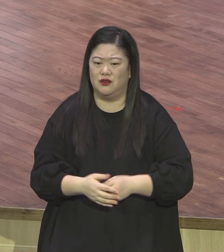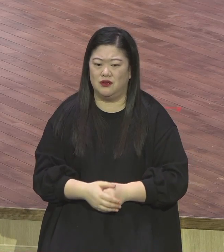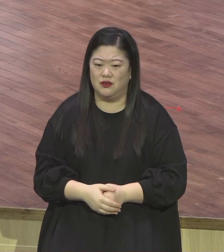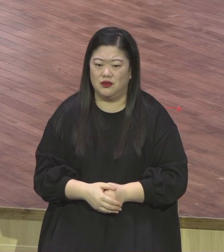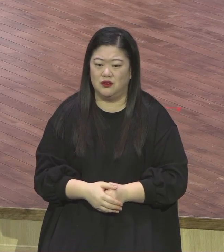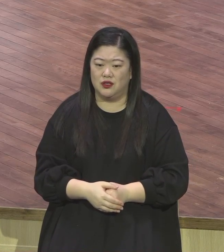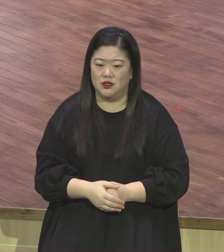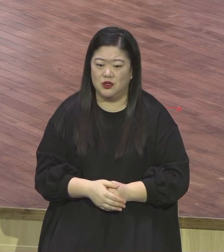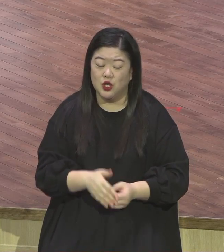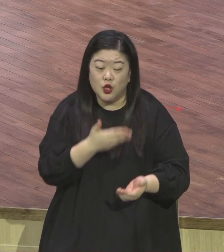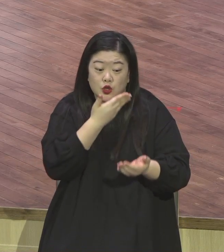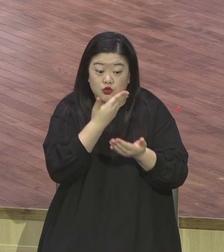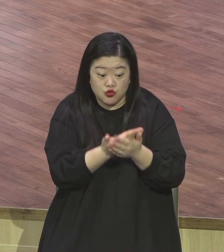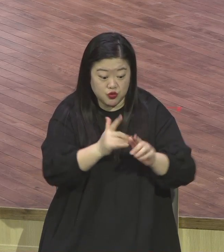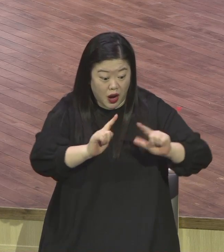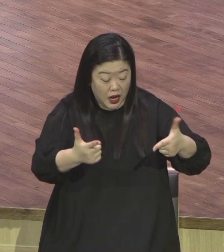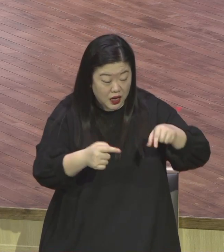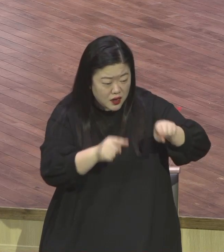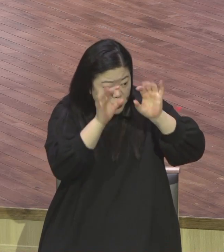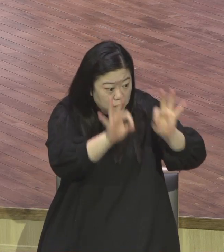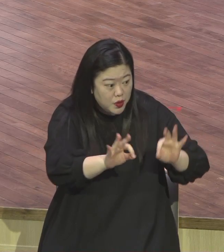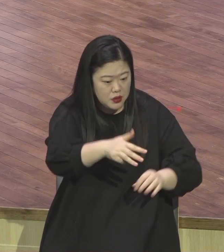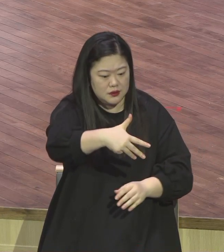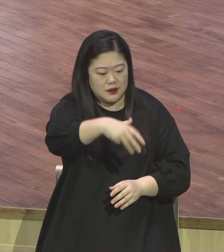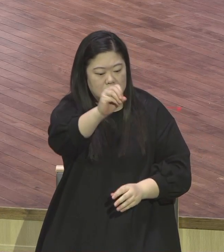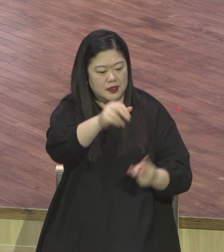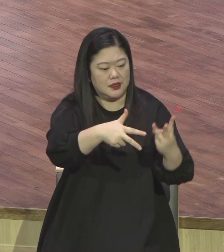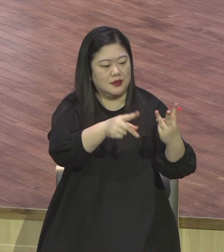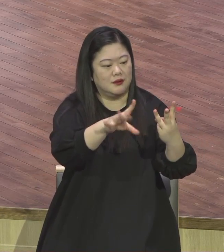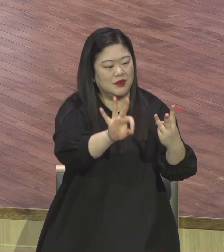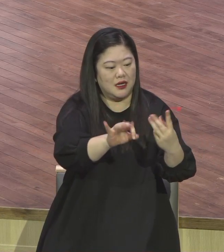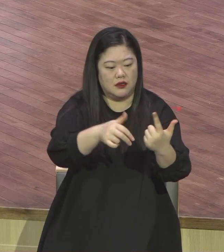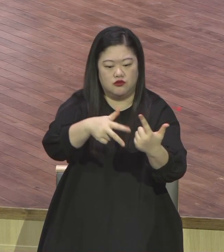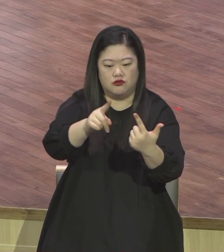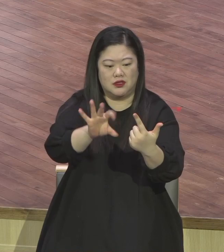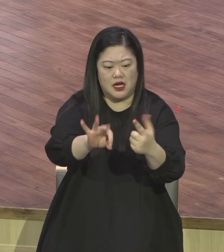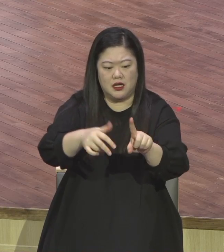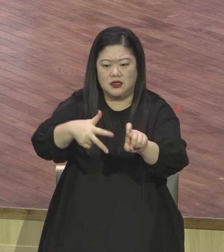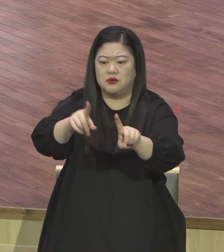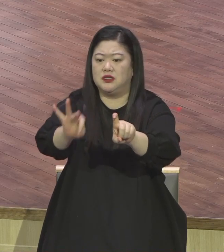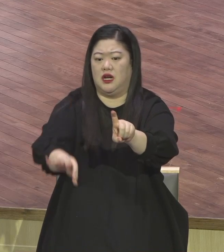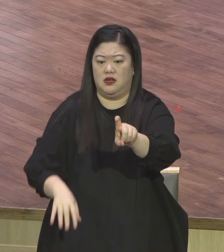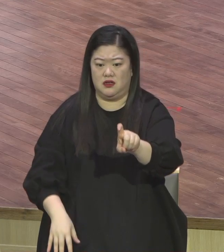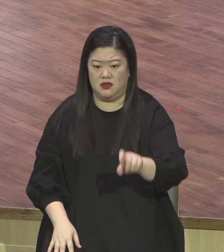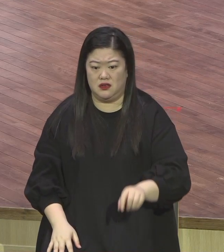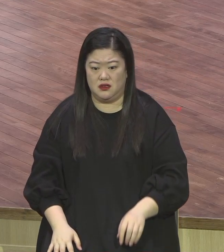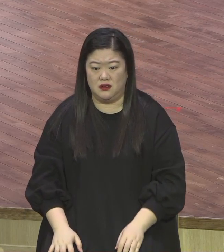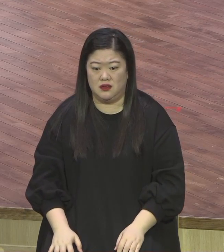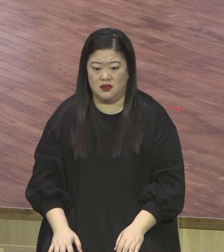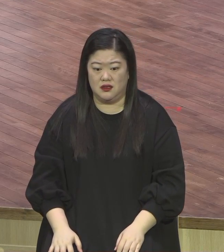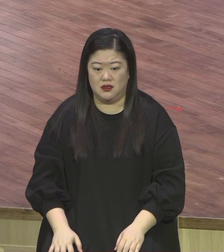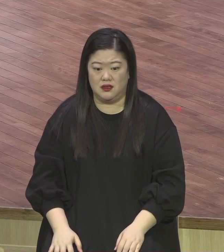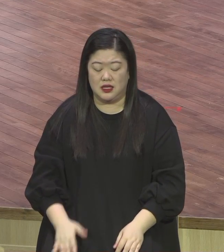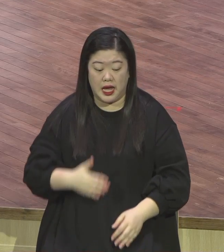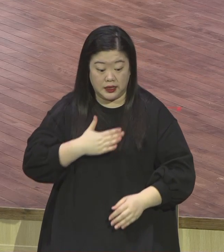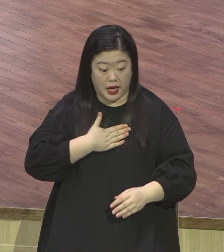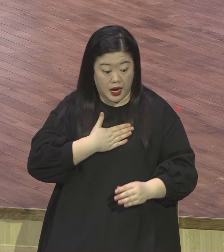나중심 물질중심 언제나 세상 성공심 나중심 그러니 하나님의 말씀과 전혀 상관이 없는 삶을